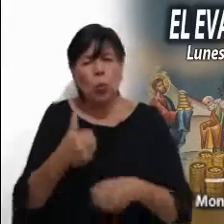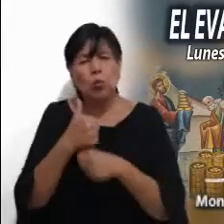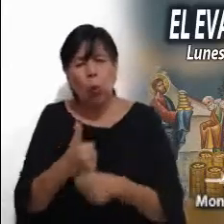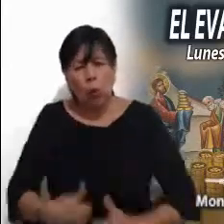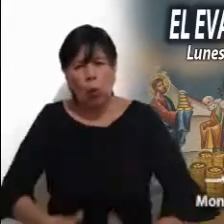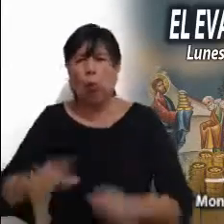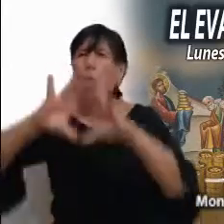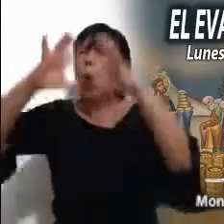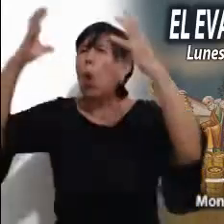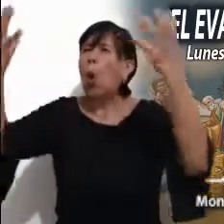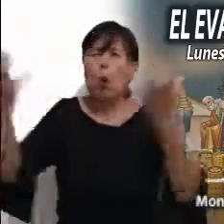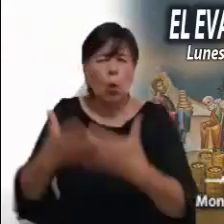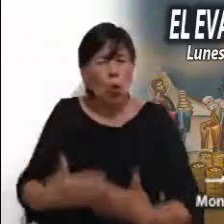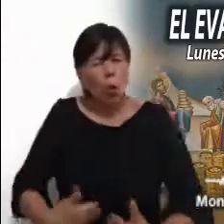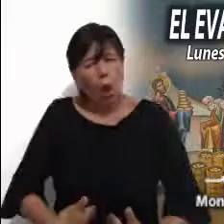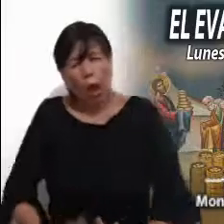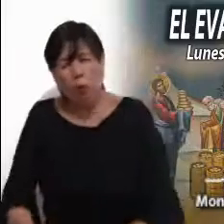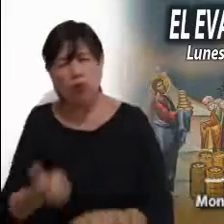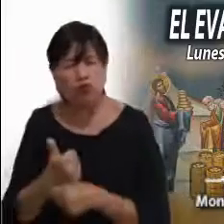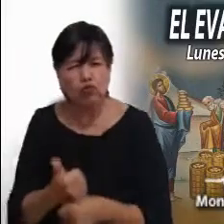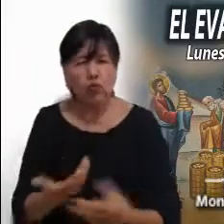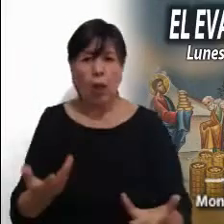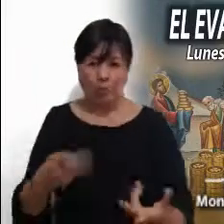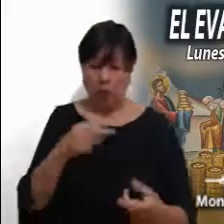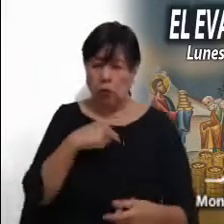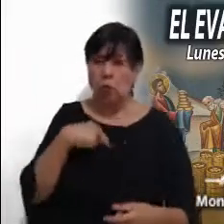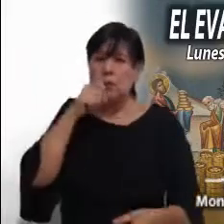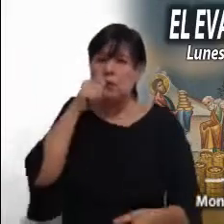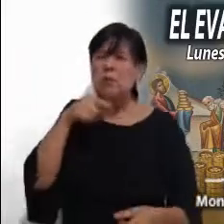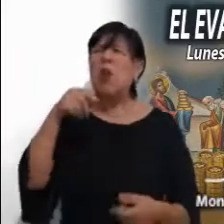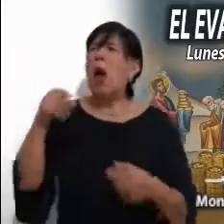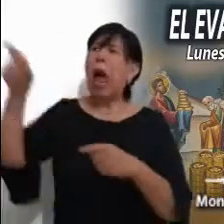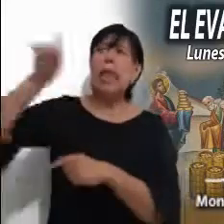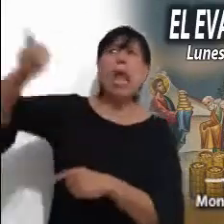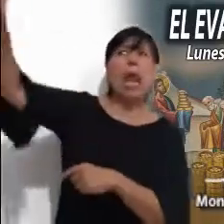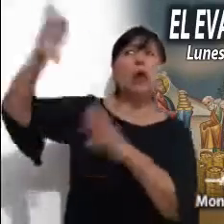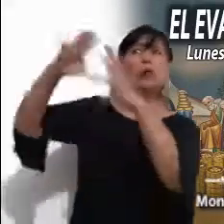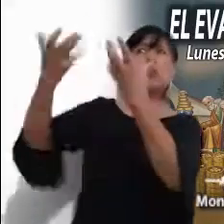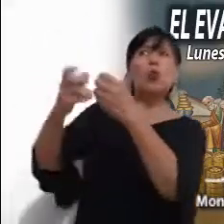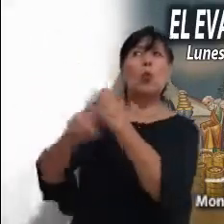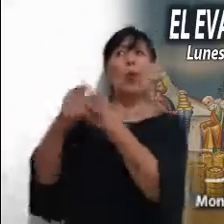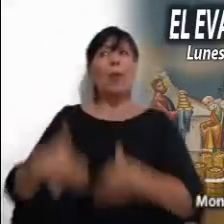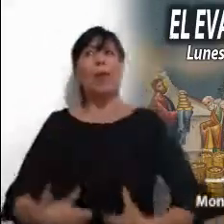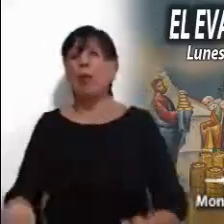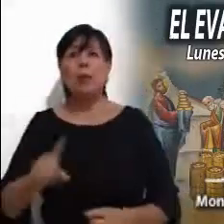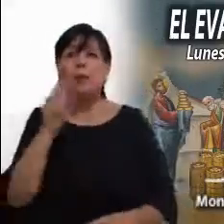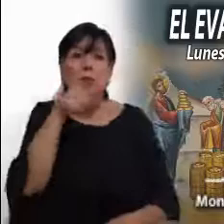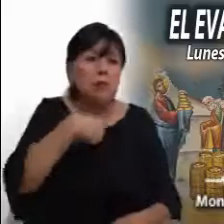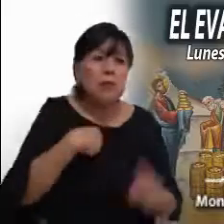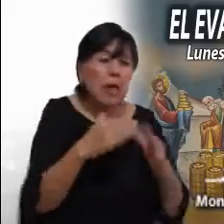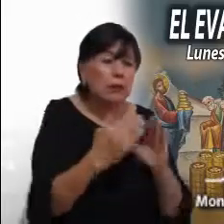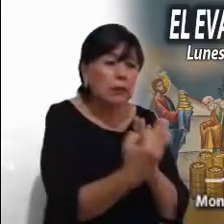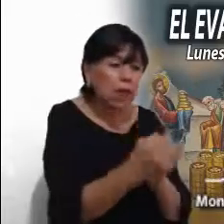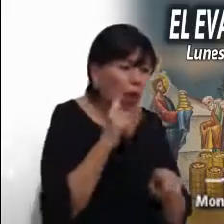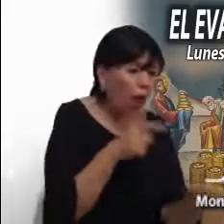parte del mundo y no está lejos de nosotros. Aquí mismo, en nuestras colonias y poblados, encontramos